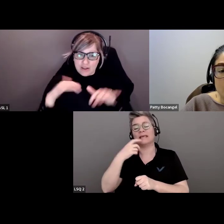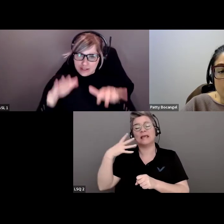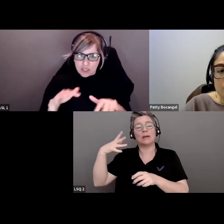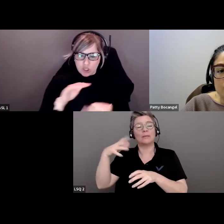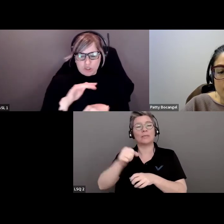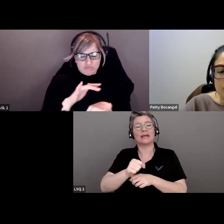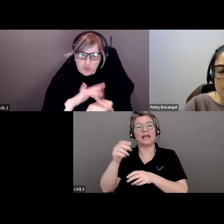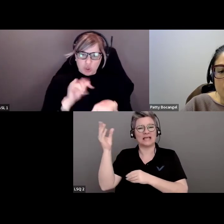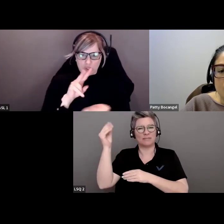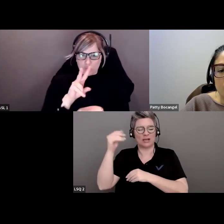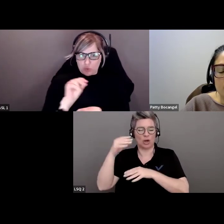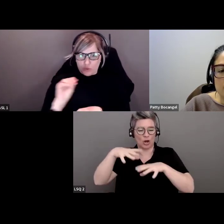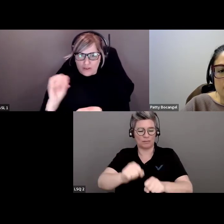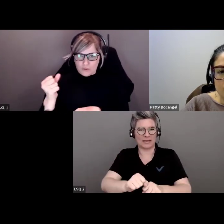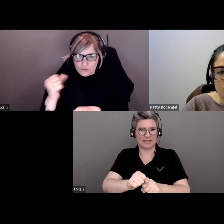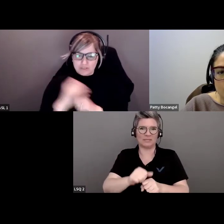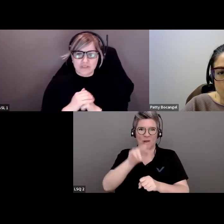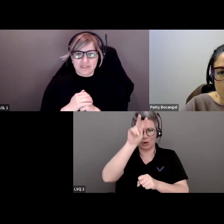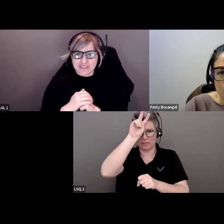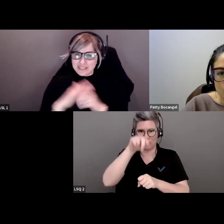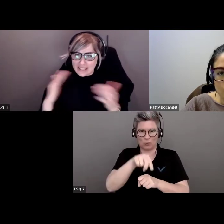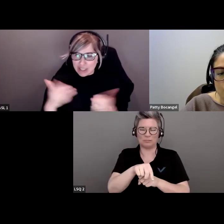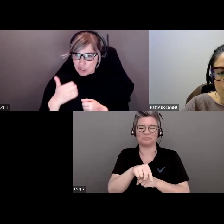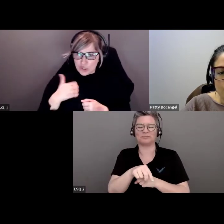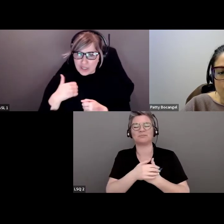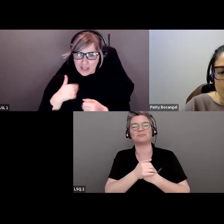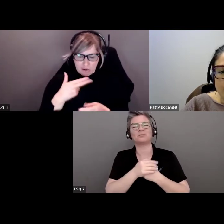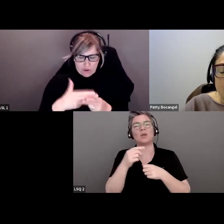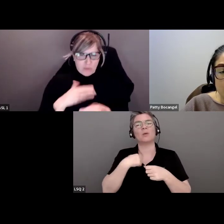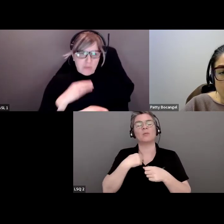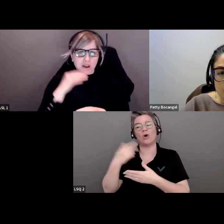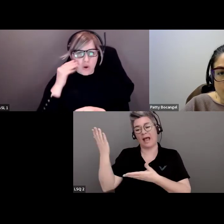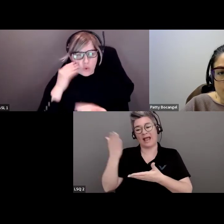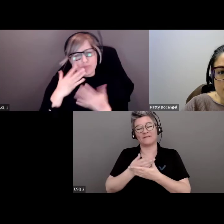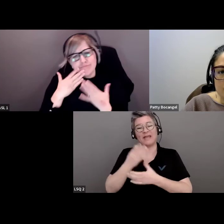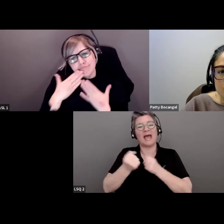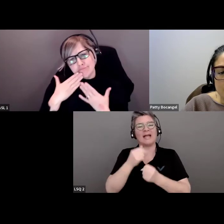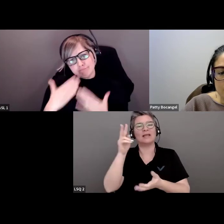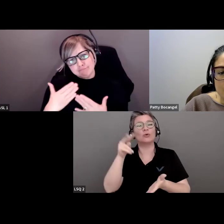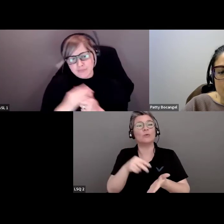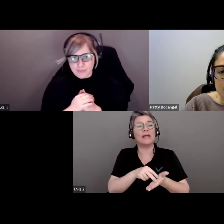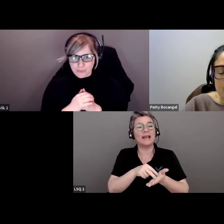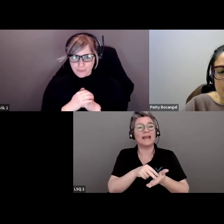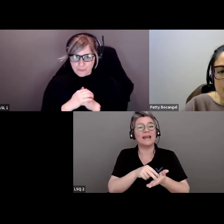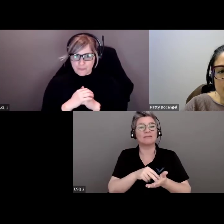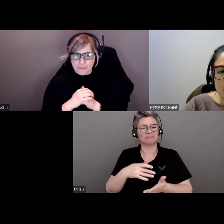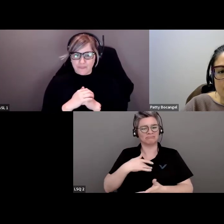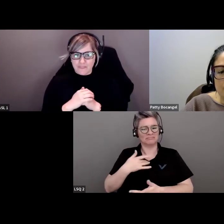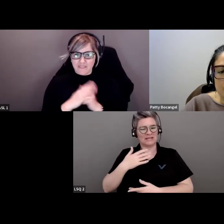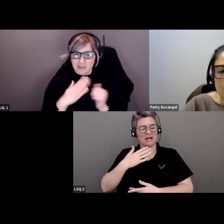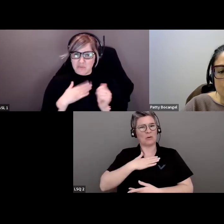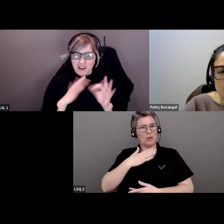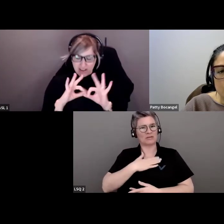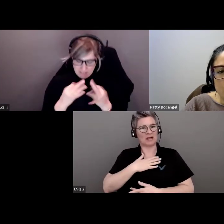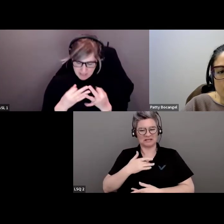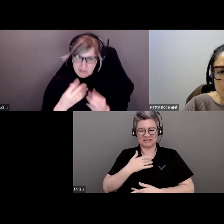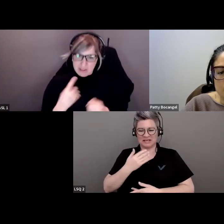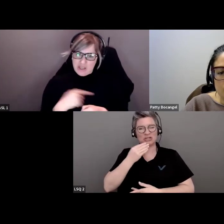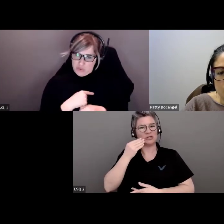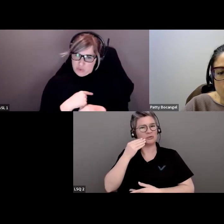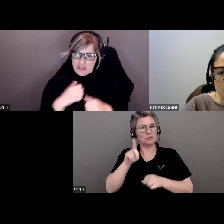au Canada au début des années 2000 et je suis reconnaissante de pouvoir me sentir chez moi au Canada.